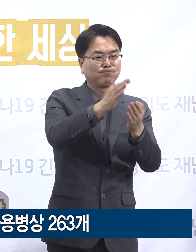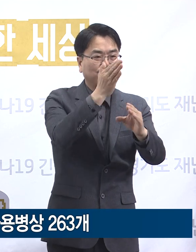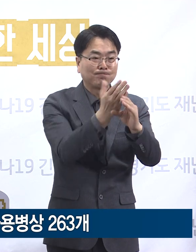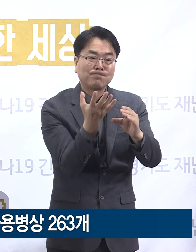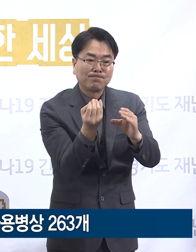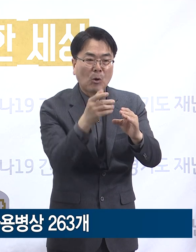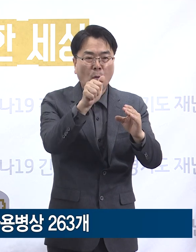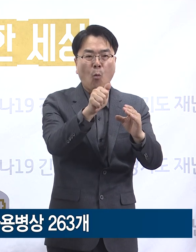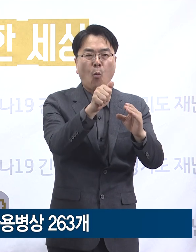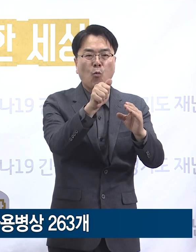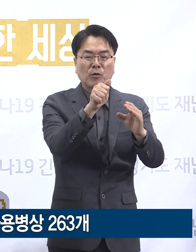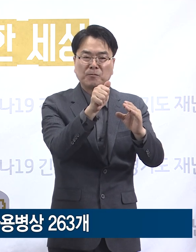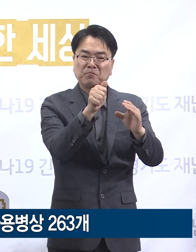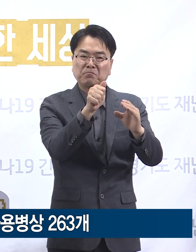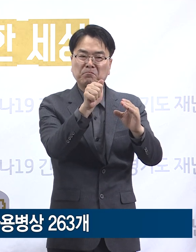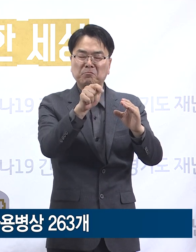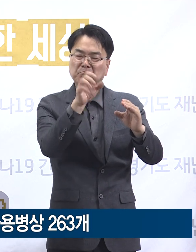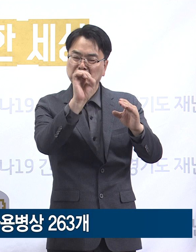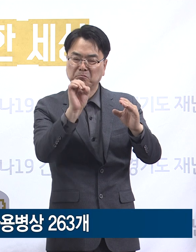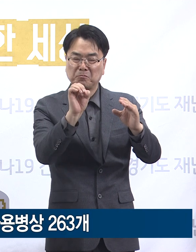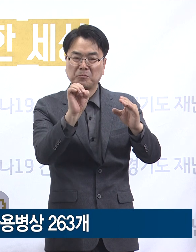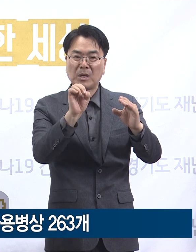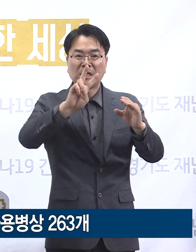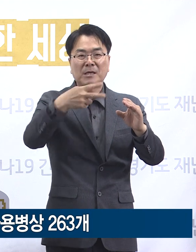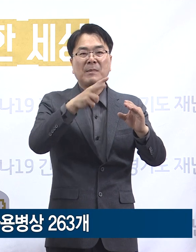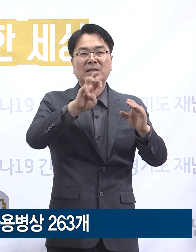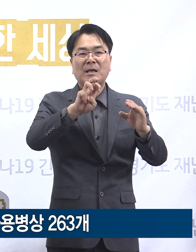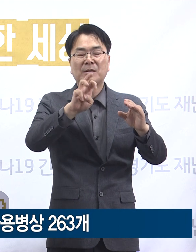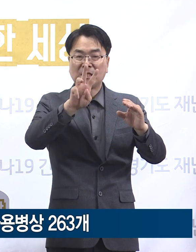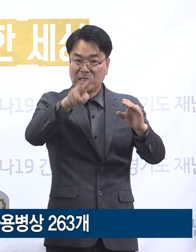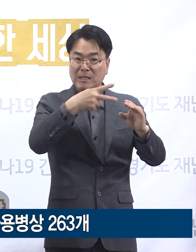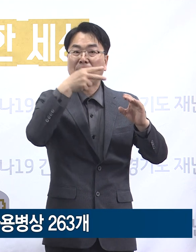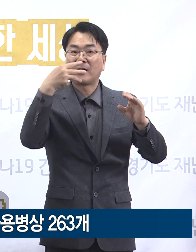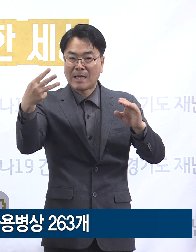병상은 55.6%인 263병상입니다.